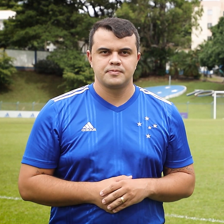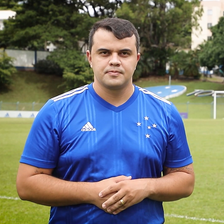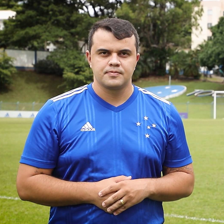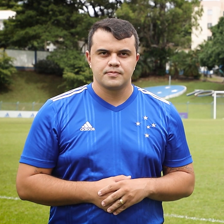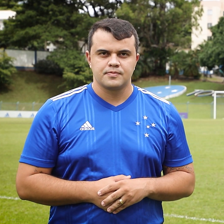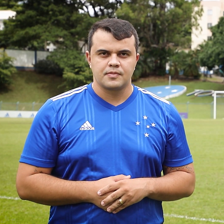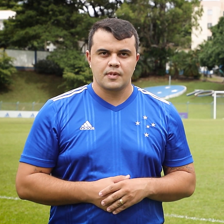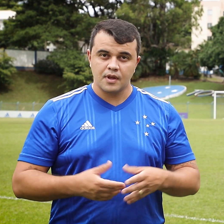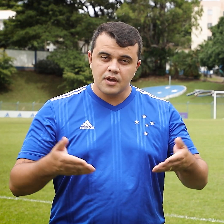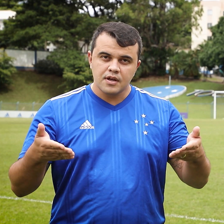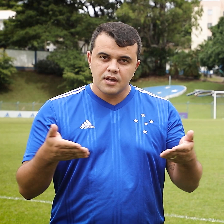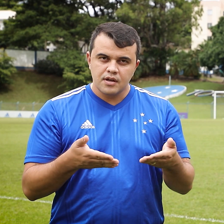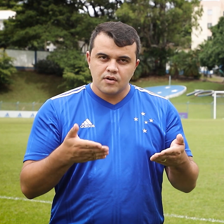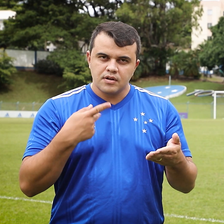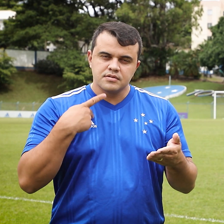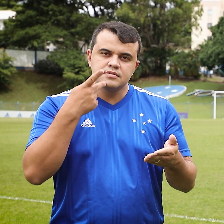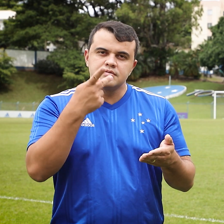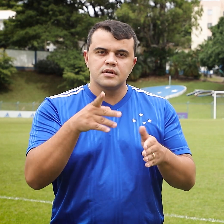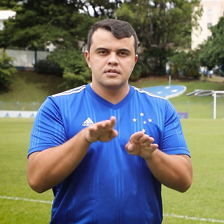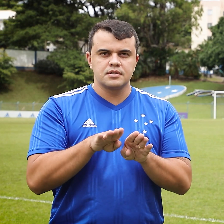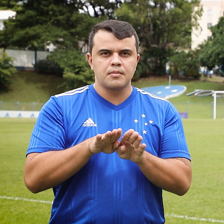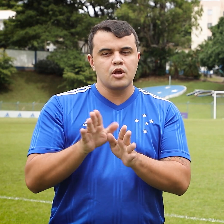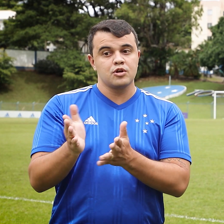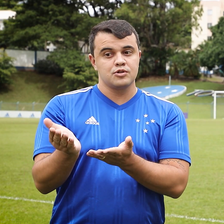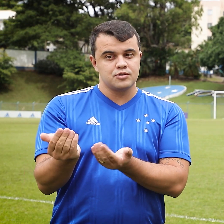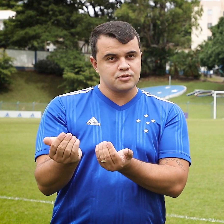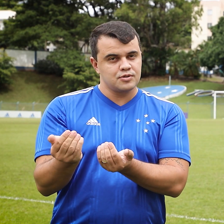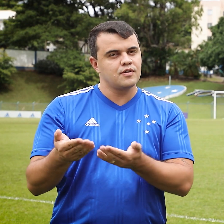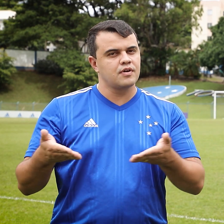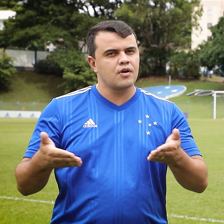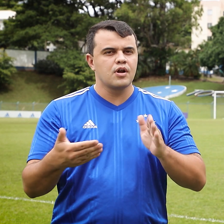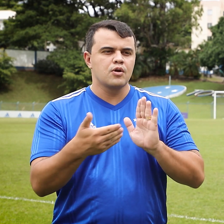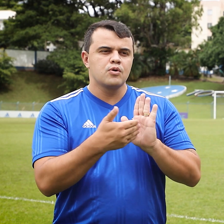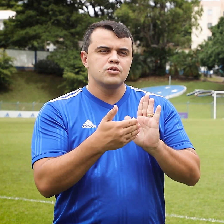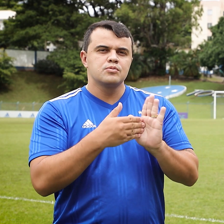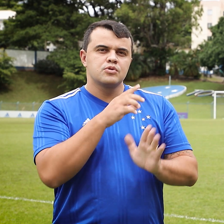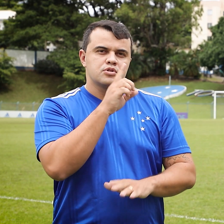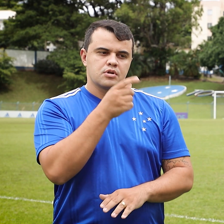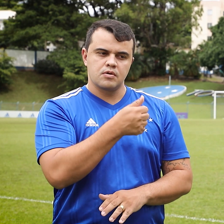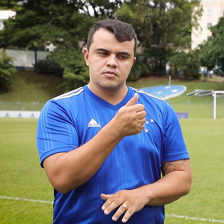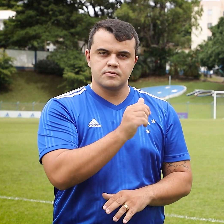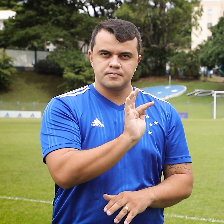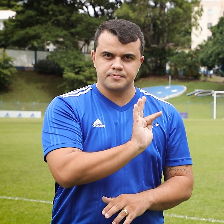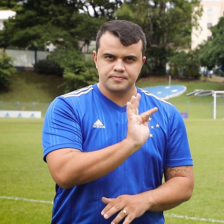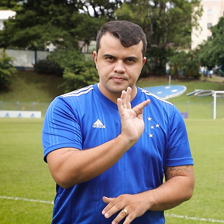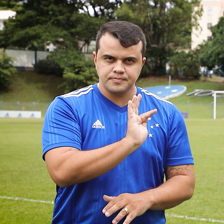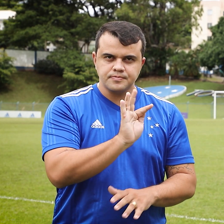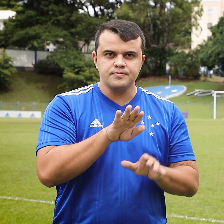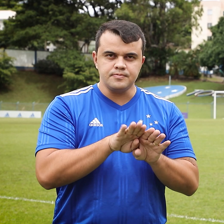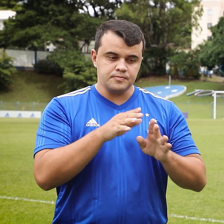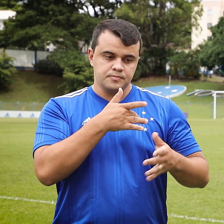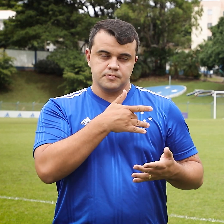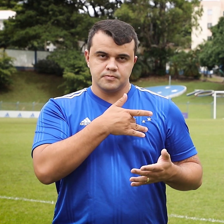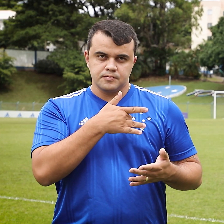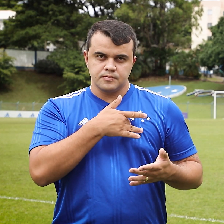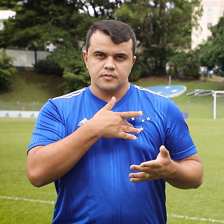Agora, vamos falar de base. No último dia 11 de fevereiro, o Cruzeiro inaugurou o novo departamento médico das